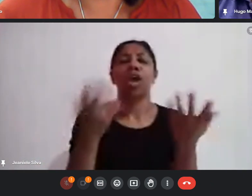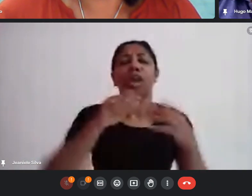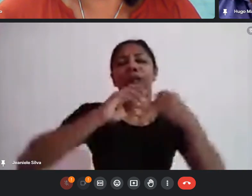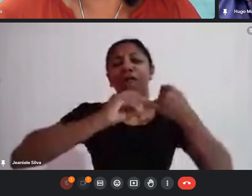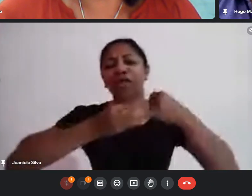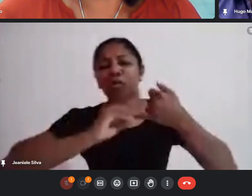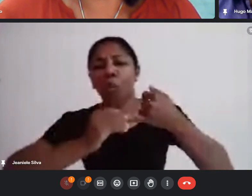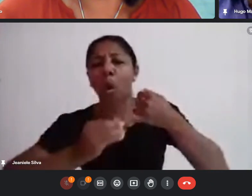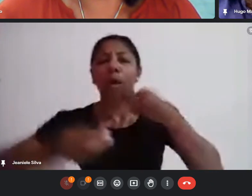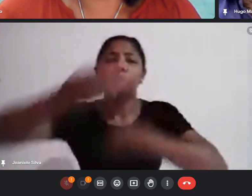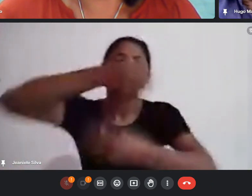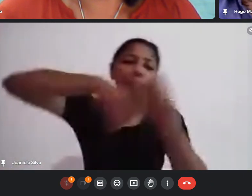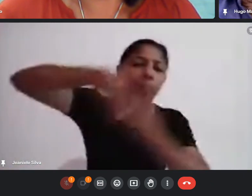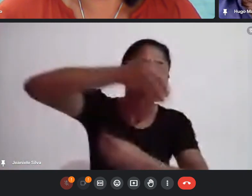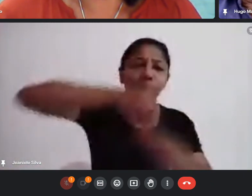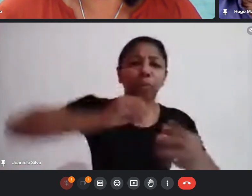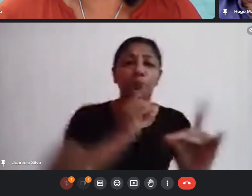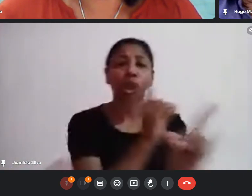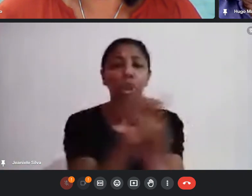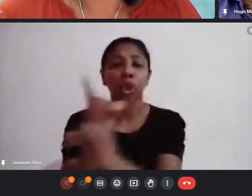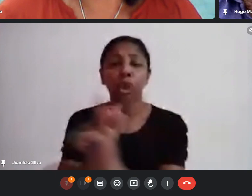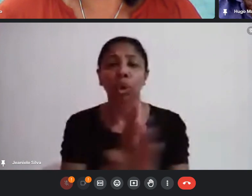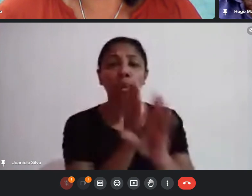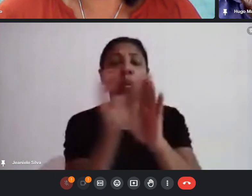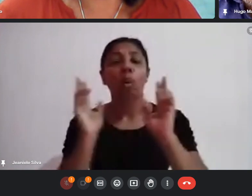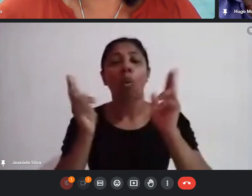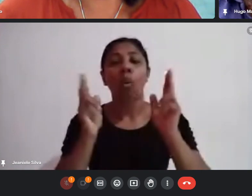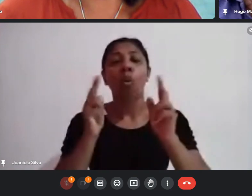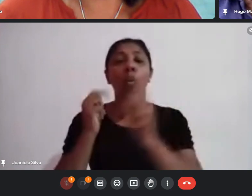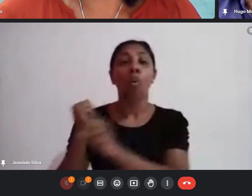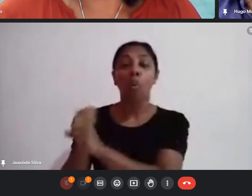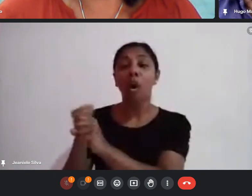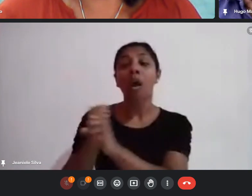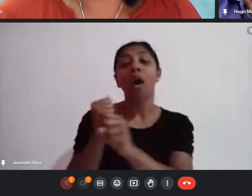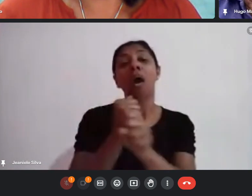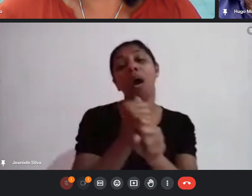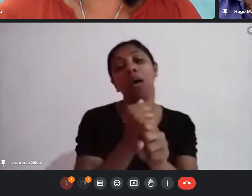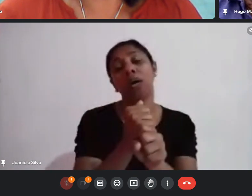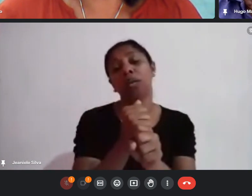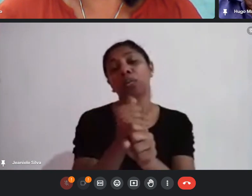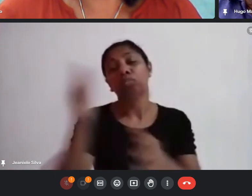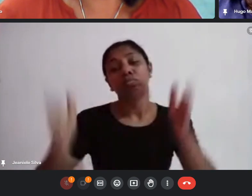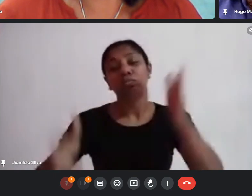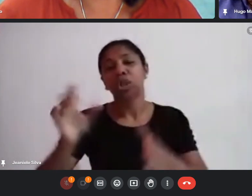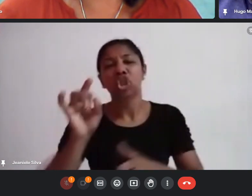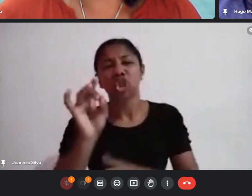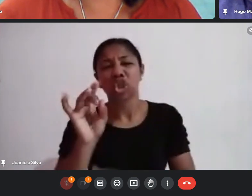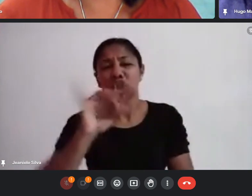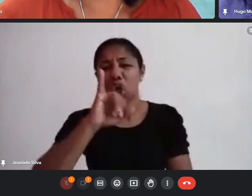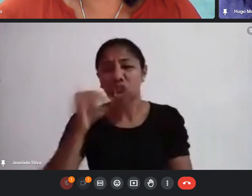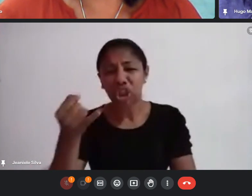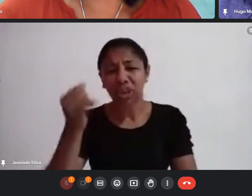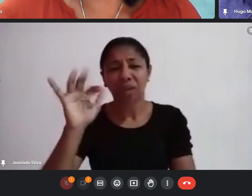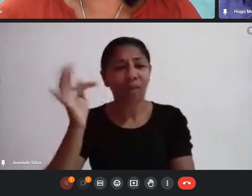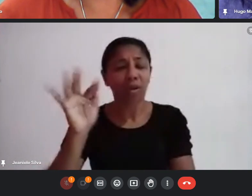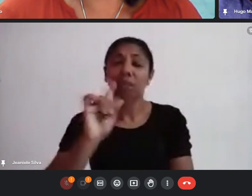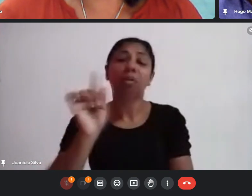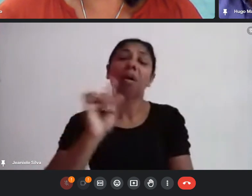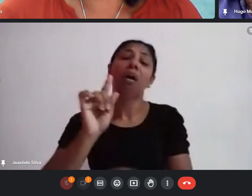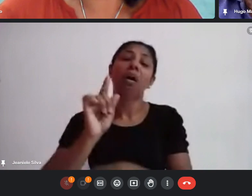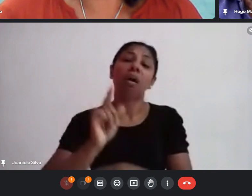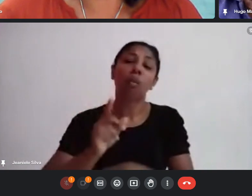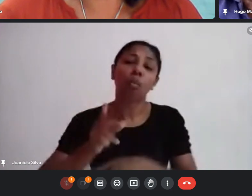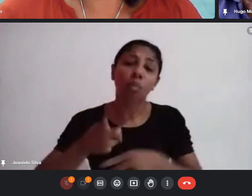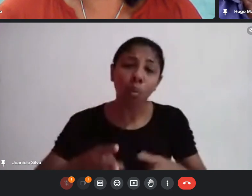encontros ao longo do ano que não fosse só janeiro e fevereiro não sei se conseguia